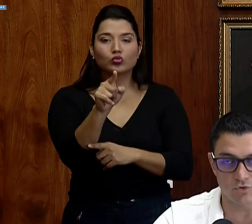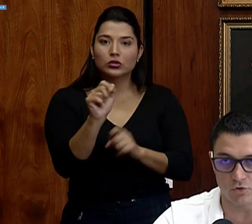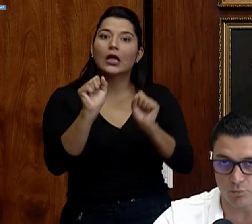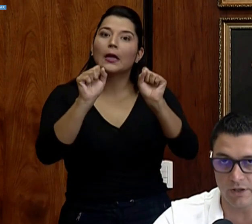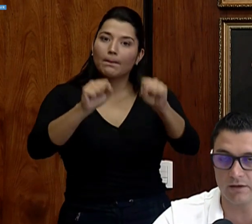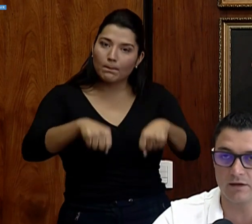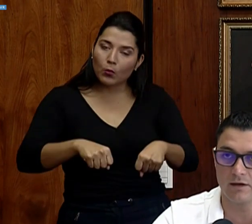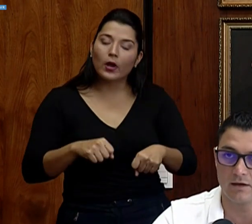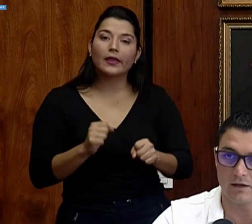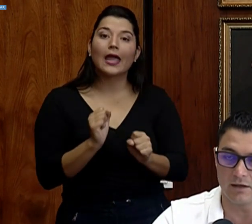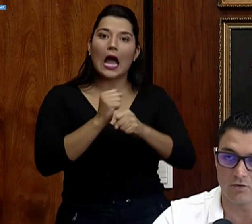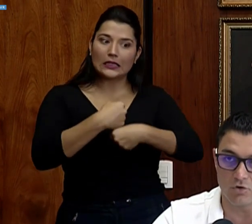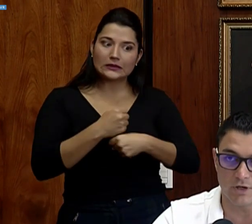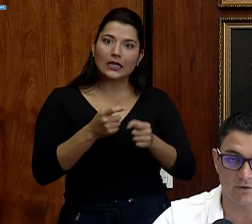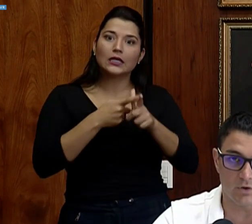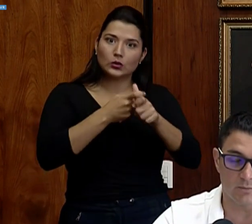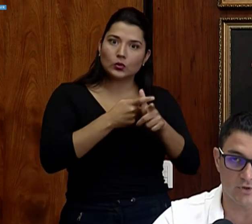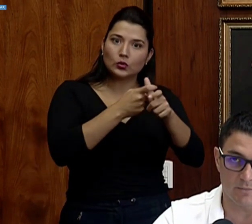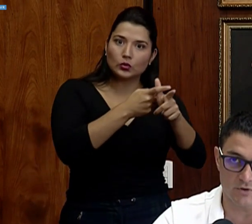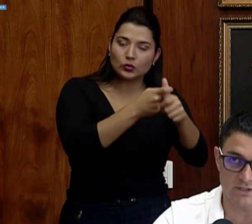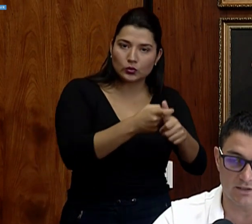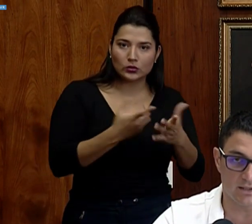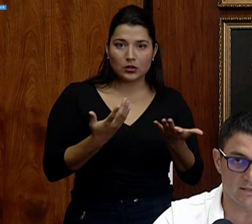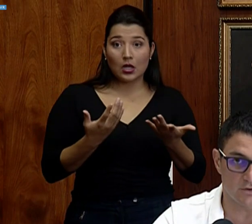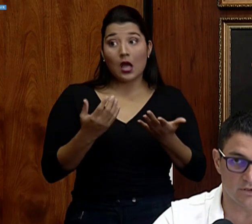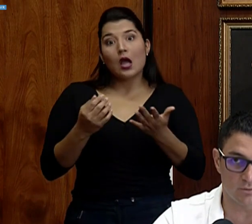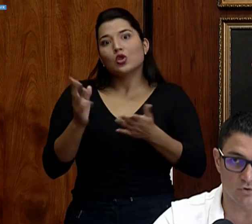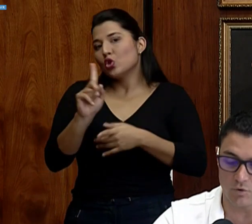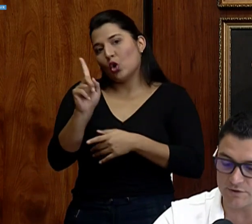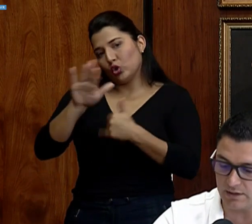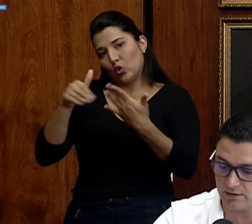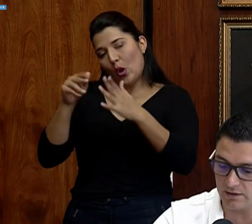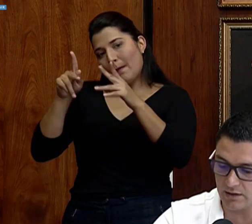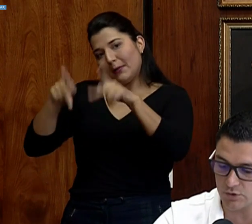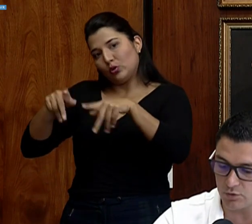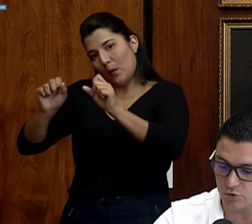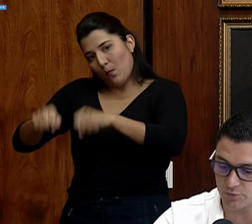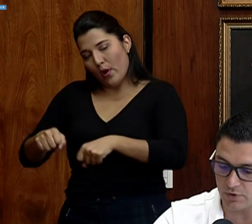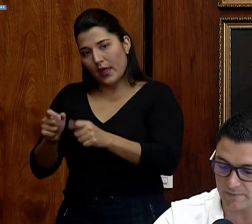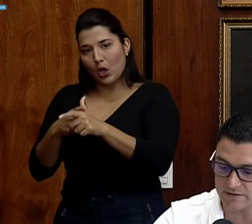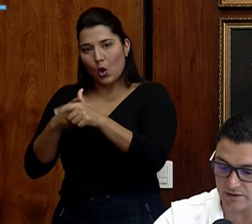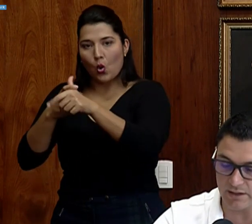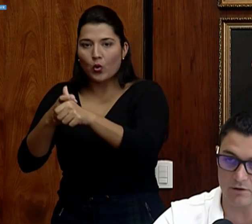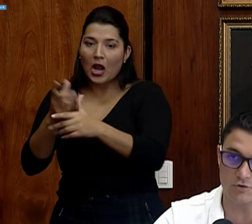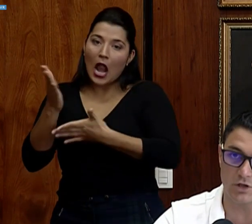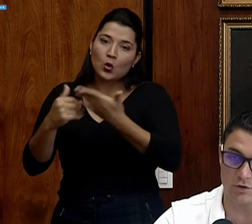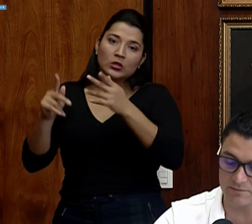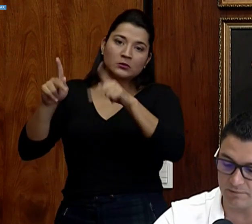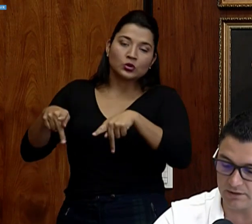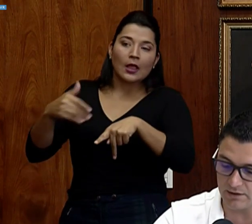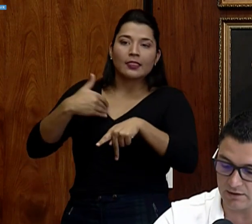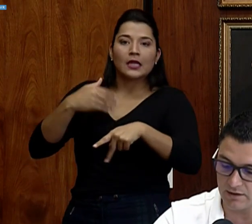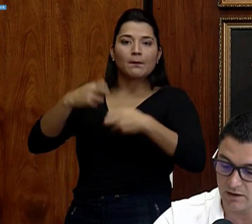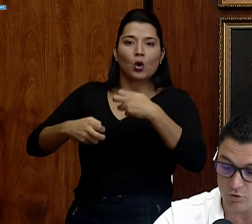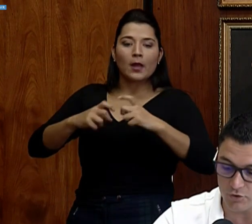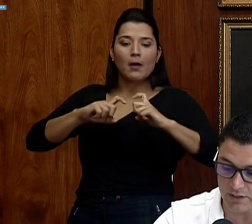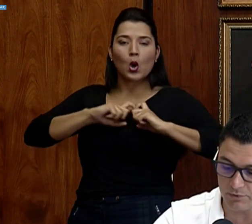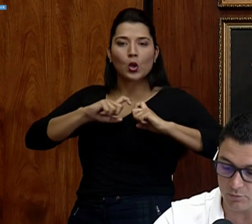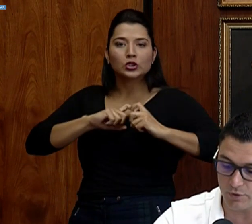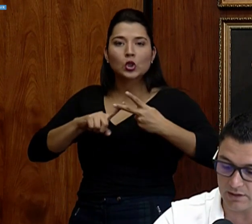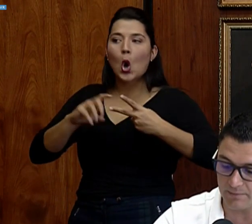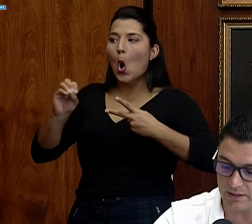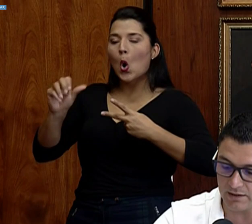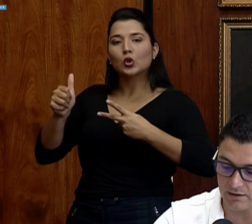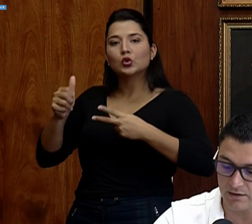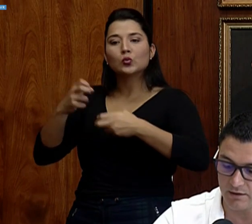podemos o pueden correr. Recordemos que hay personas que tienen lesiones musculoesqueléticas o algunos problemas cardíacos que no les permiten correr